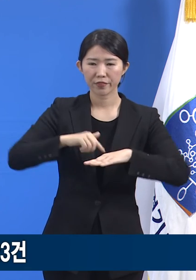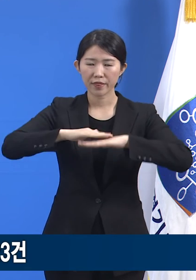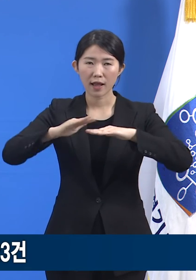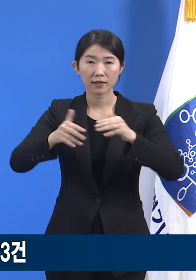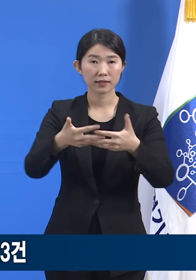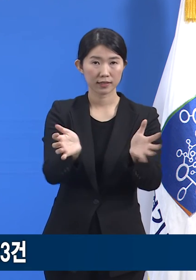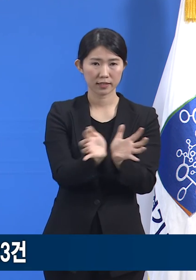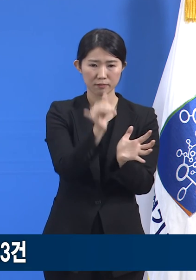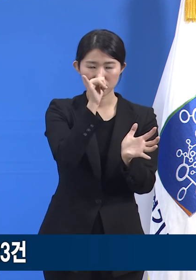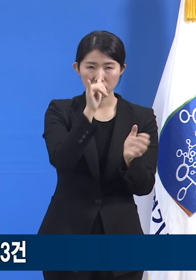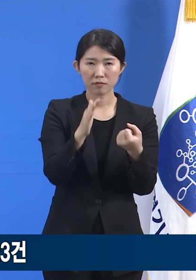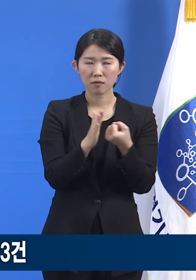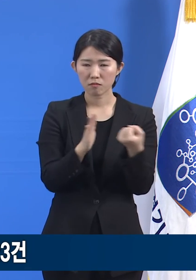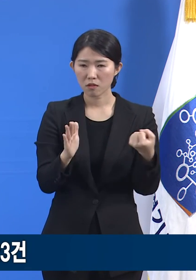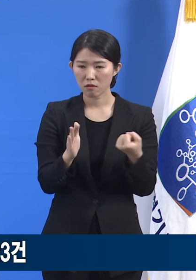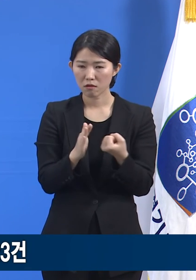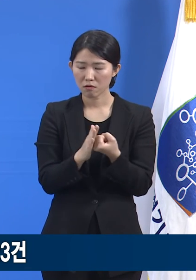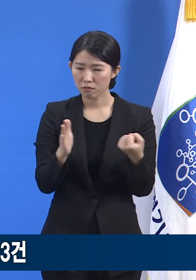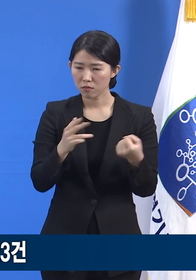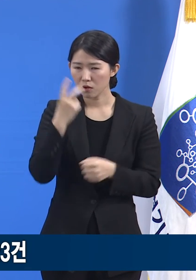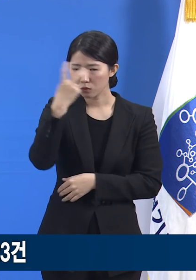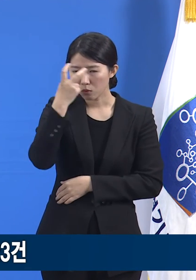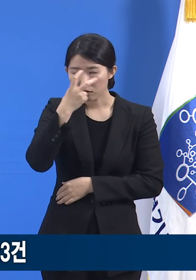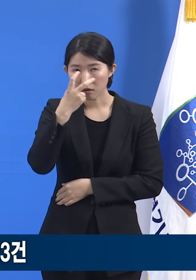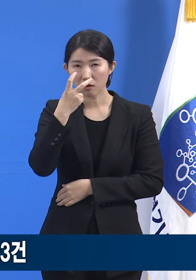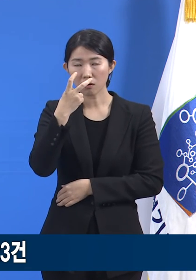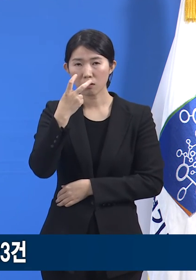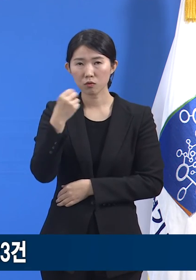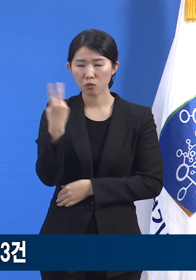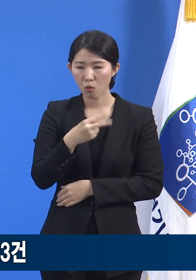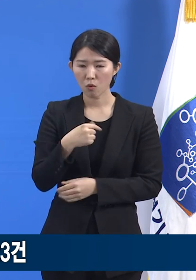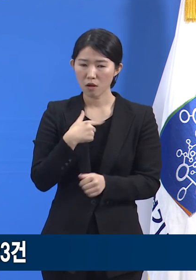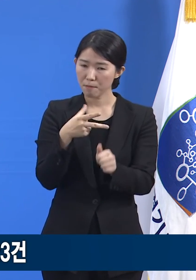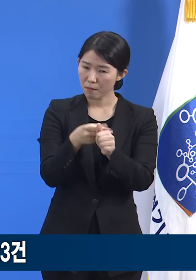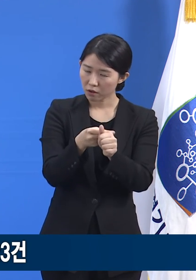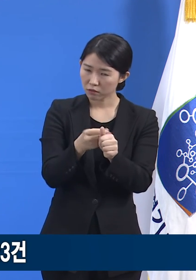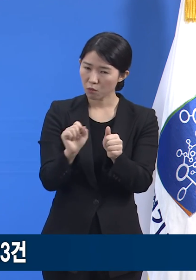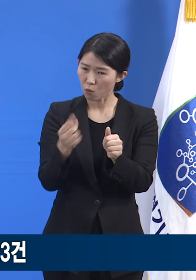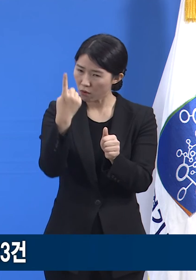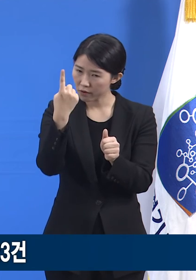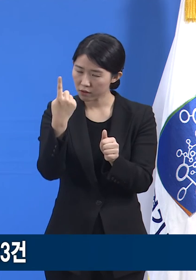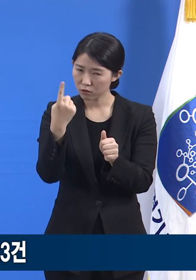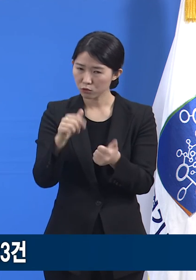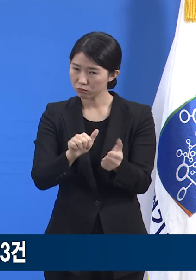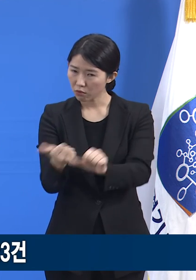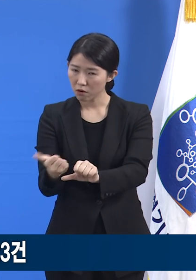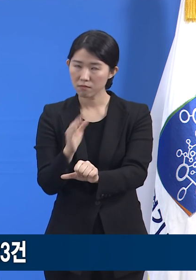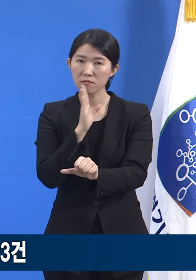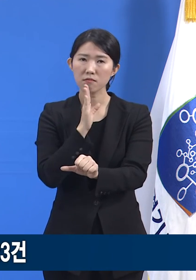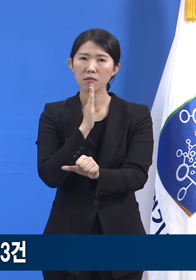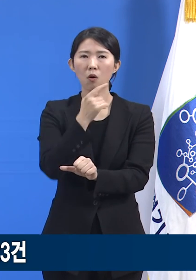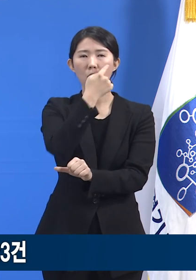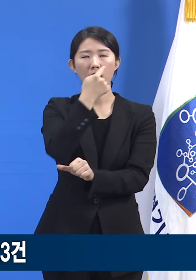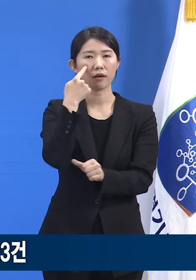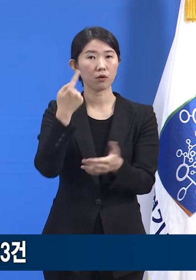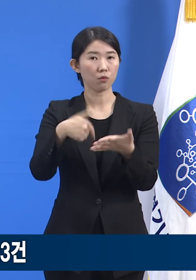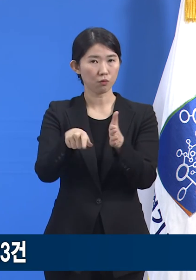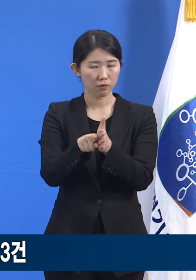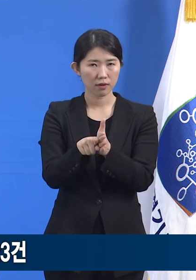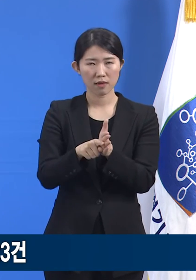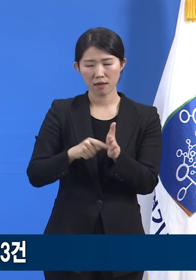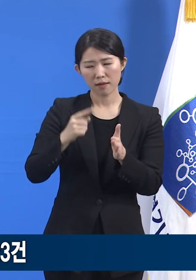결과를 검토하고 이상반응 사례의 가능한 인과적 측면을 다루기 위해 이용 가능한 정보를 체계적으로